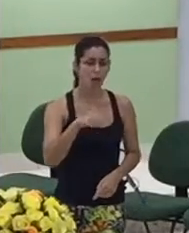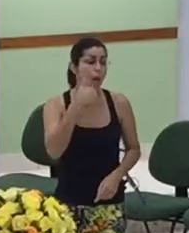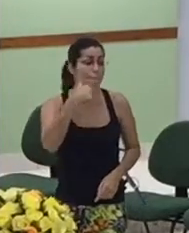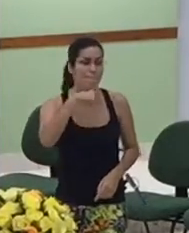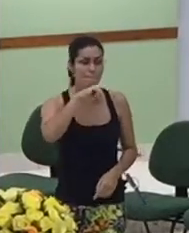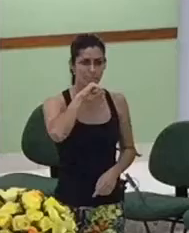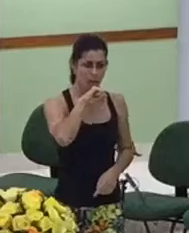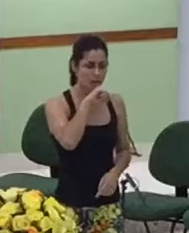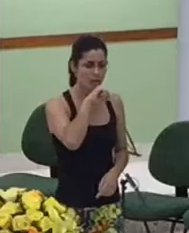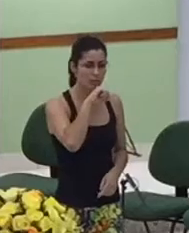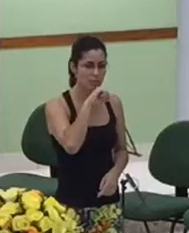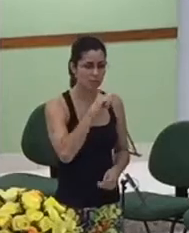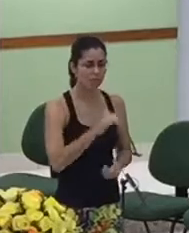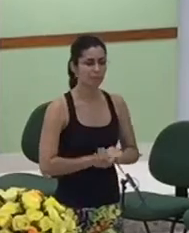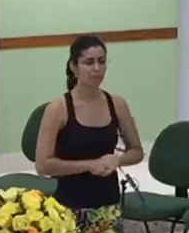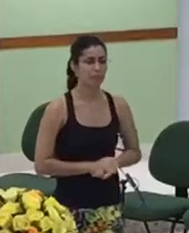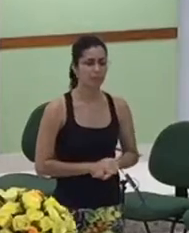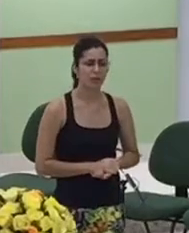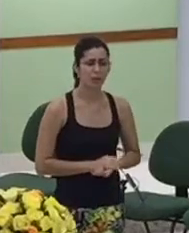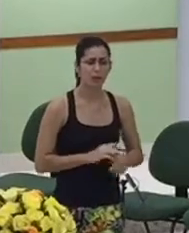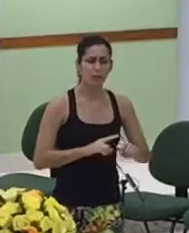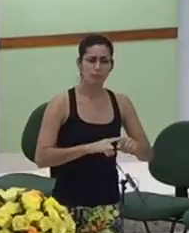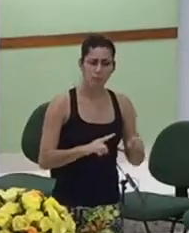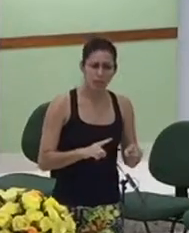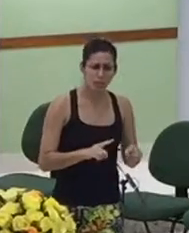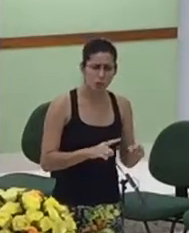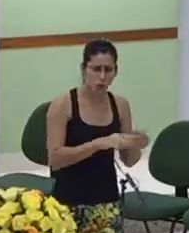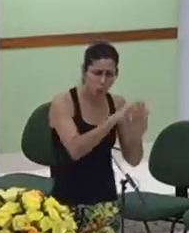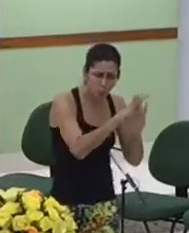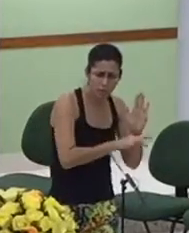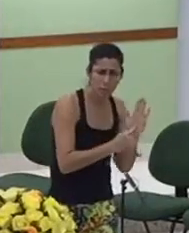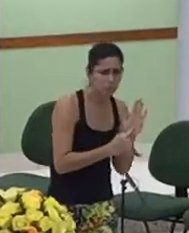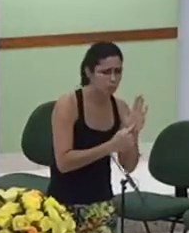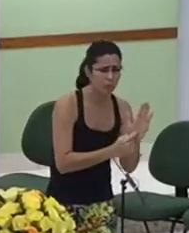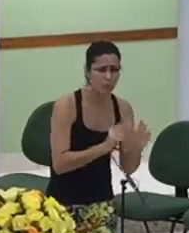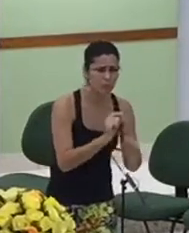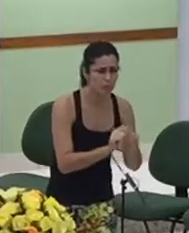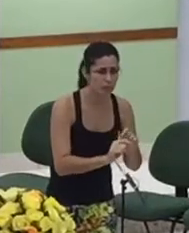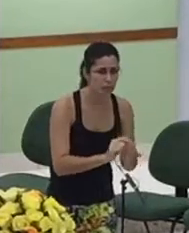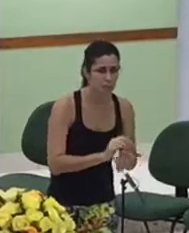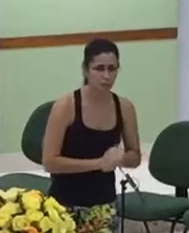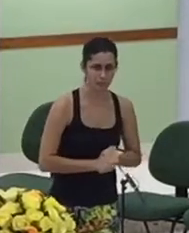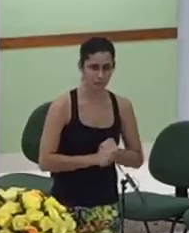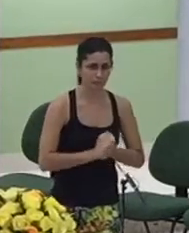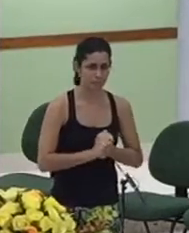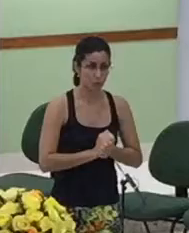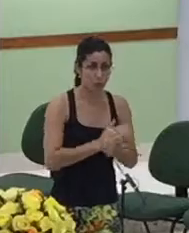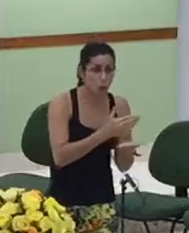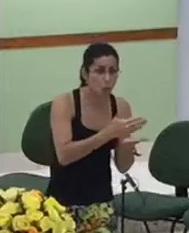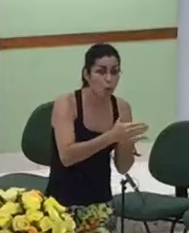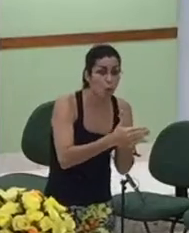Judá um homem chamado Judá aquele que foi o patriarca da tribo de Judá